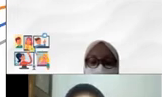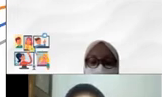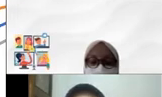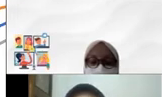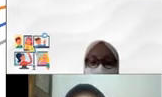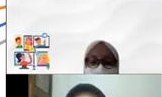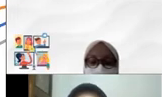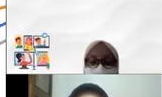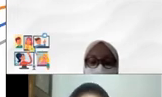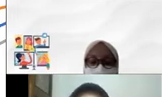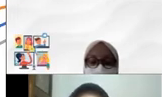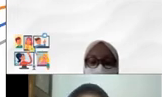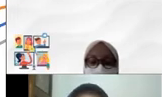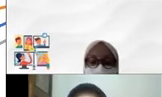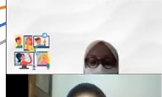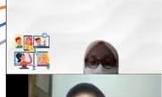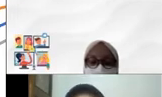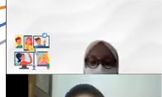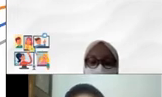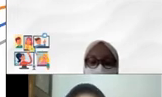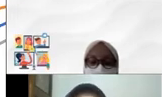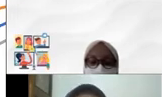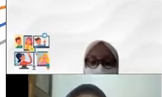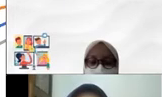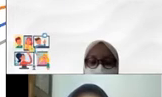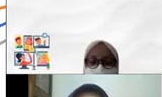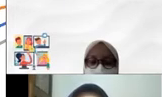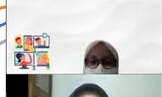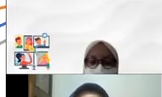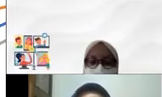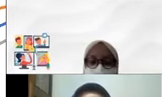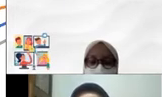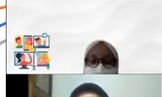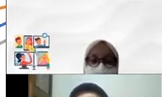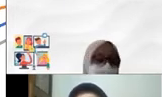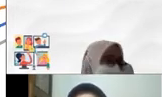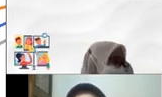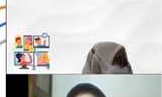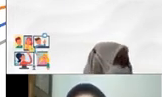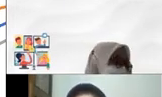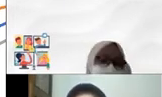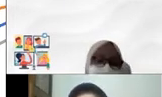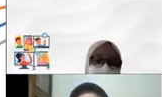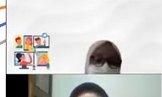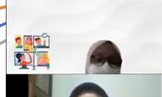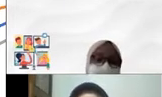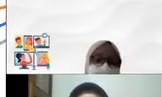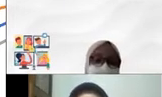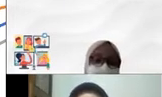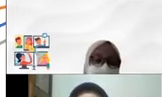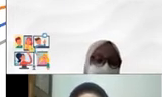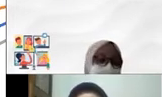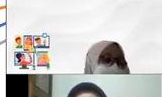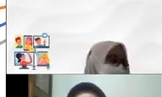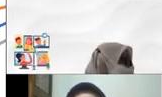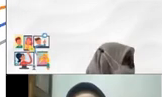menjadi indikasi bahwa partisipasi penduduk muda ini Dalam kegiatan ekonomi belum optimal Yaitu